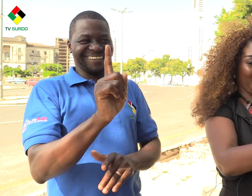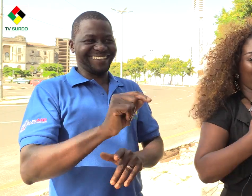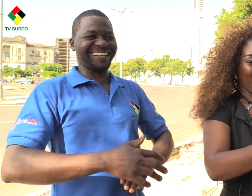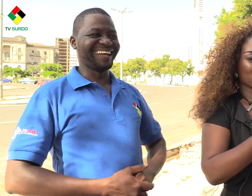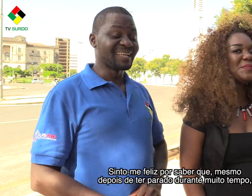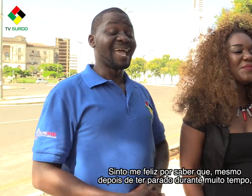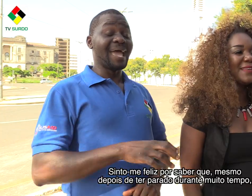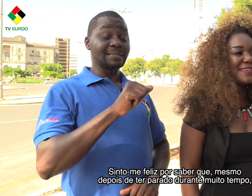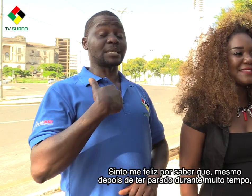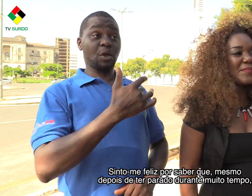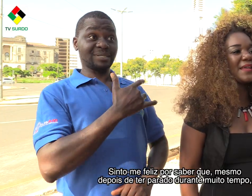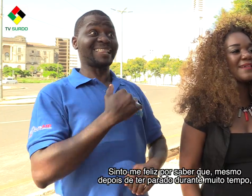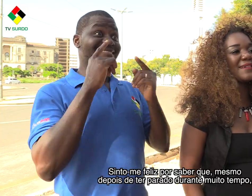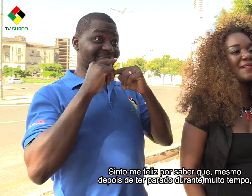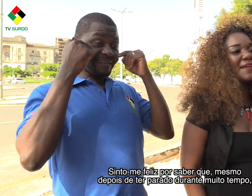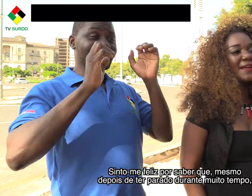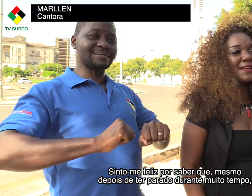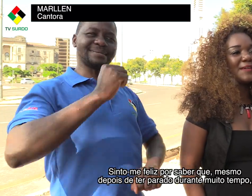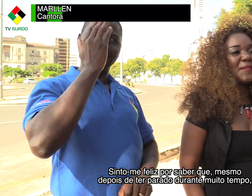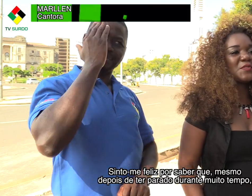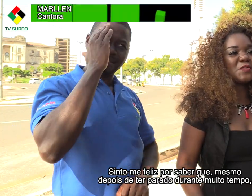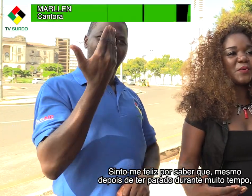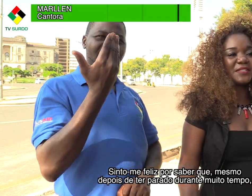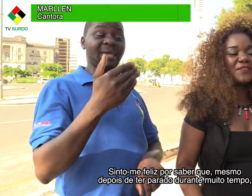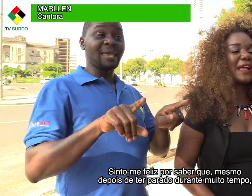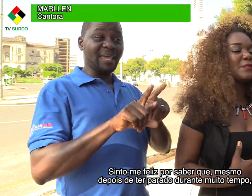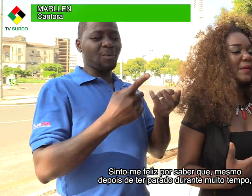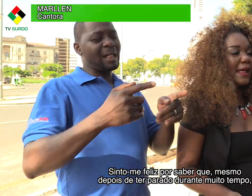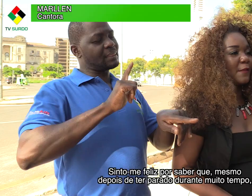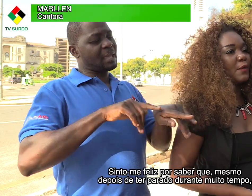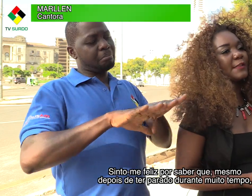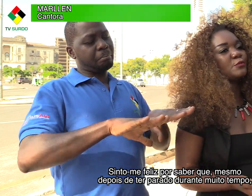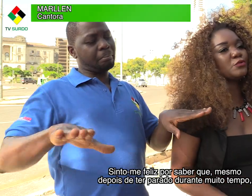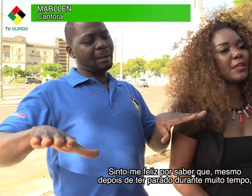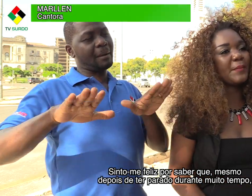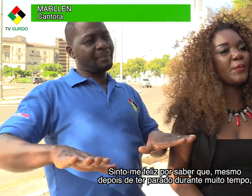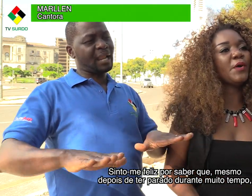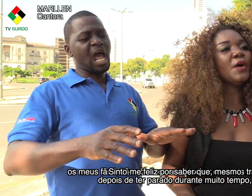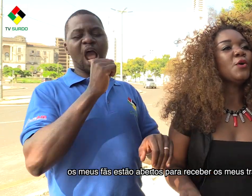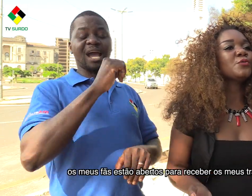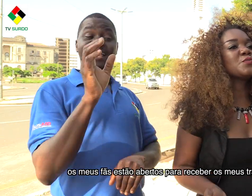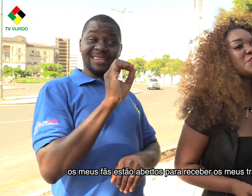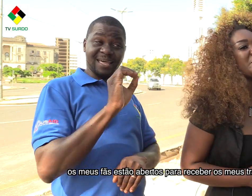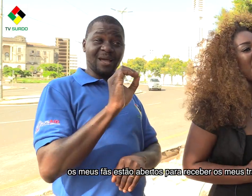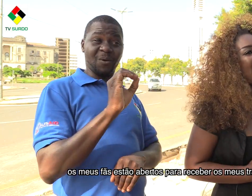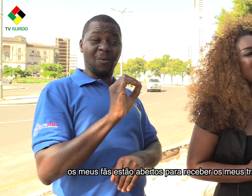Eu sinto-me feliz de saber que mesmo depois de ter ficado parada durante muito tempo, os meus pais